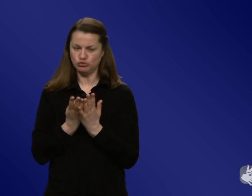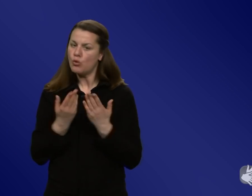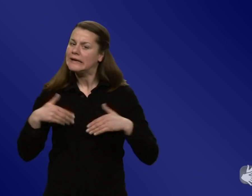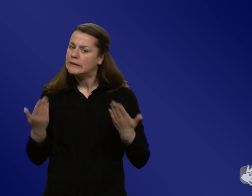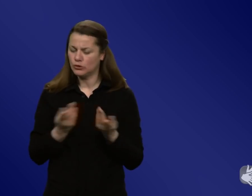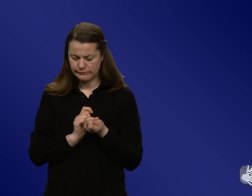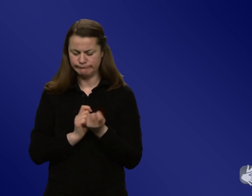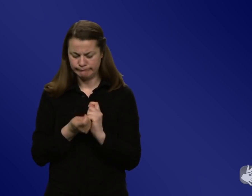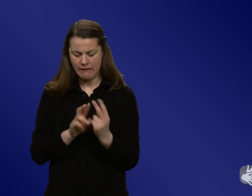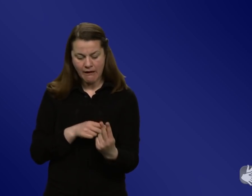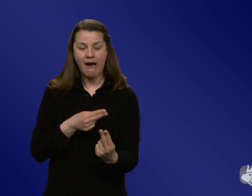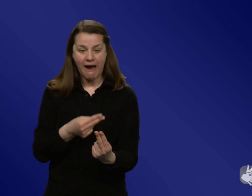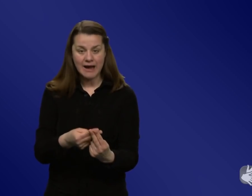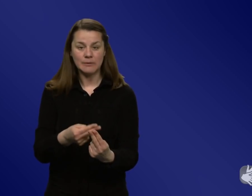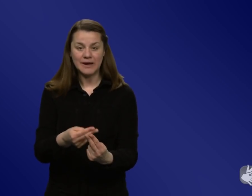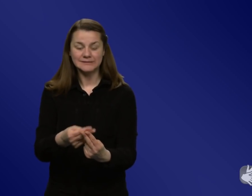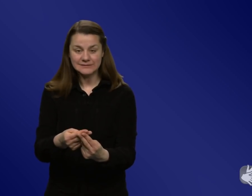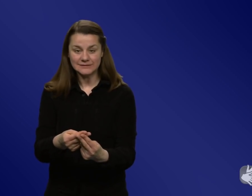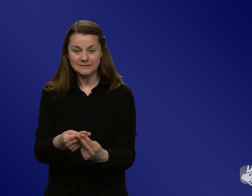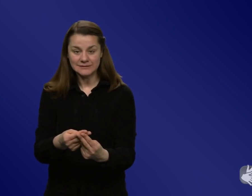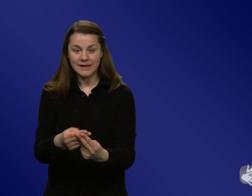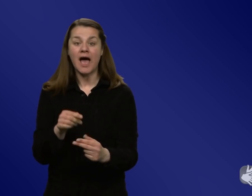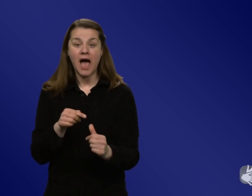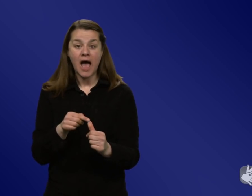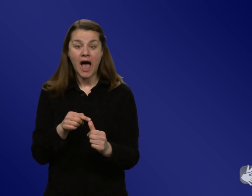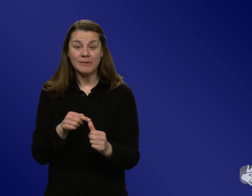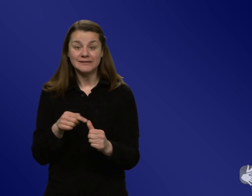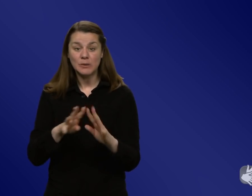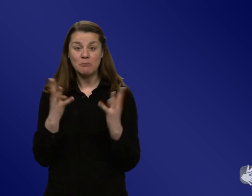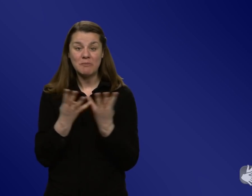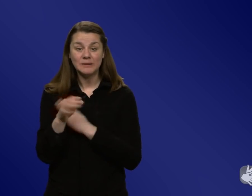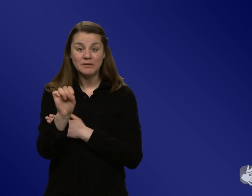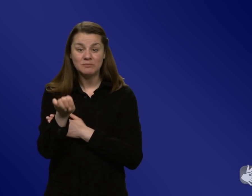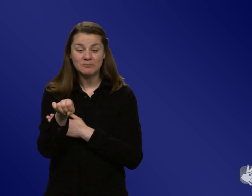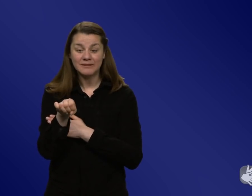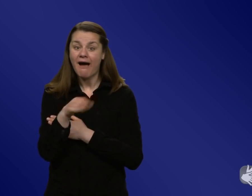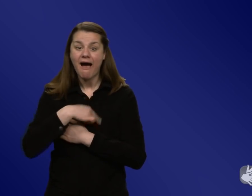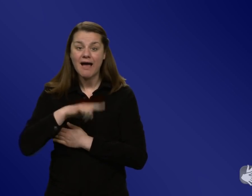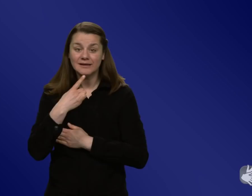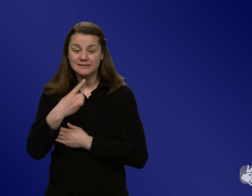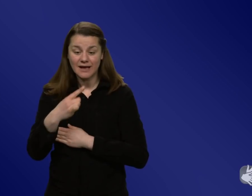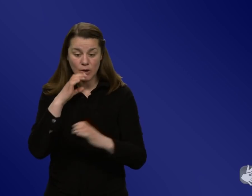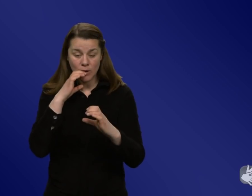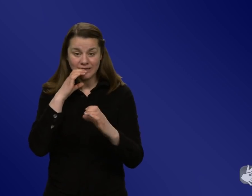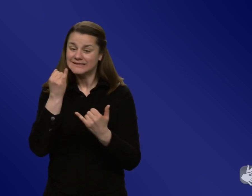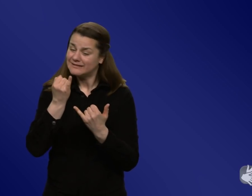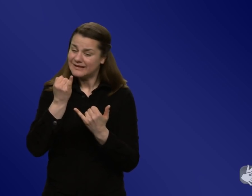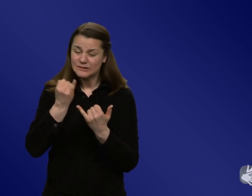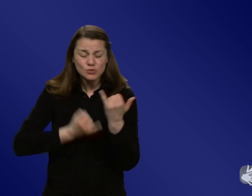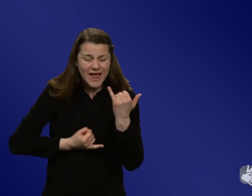quasi als erstes aufgemacht hat, als die Pandemie vor der Tür stand, ist Kommunikation auch. Ich weiß nicht, ob es das letzte Kapitel ist, aber sehr weit hinten. Und ich